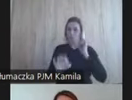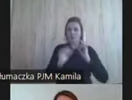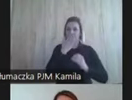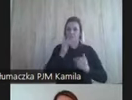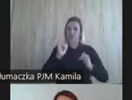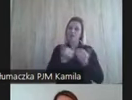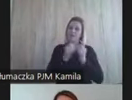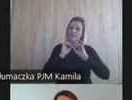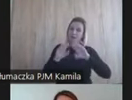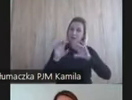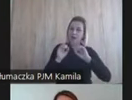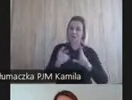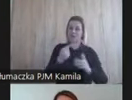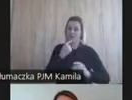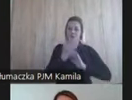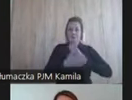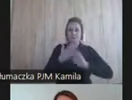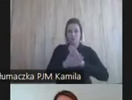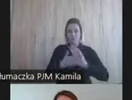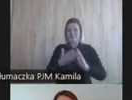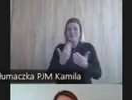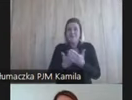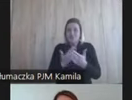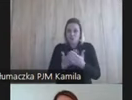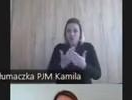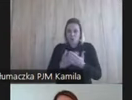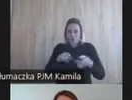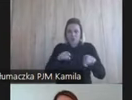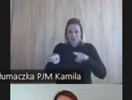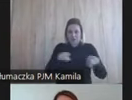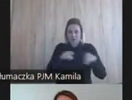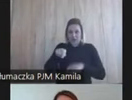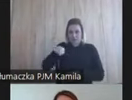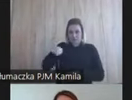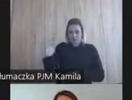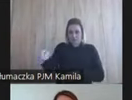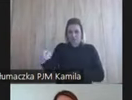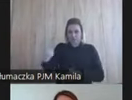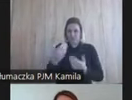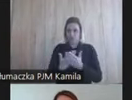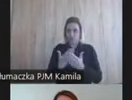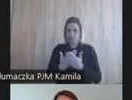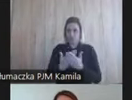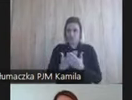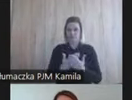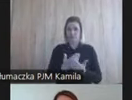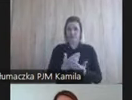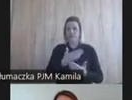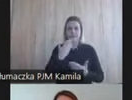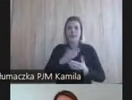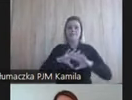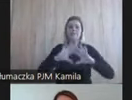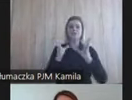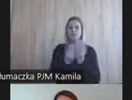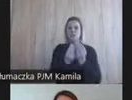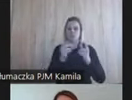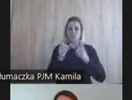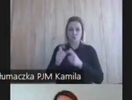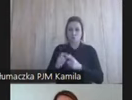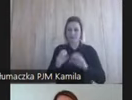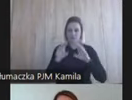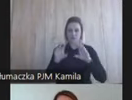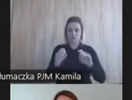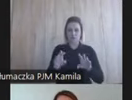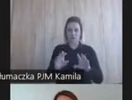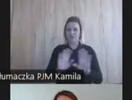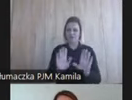wyjaśnia, dlaczego coś migamy w taki, a nie inny sposób. Nie każde słowo jest wyjaśnione, ale myślę, że bardzo, bardzo, no kilka